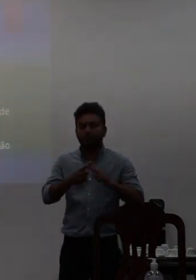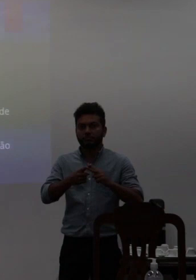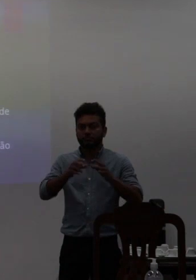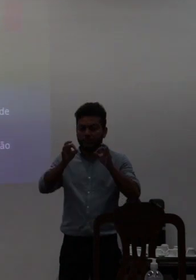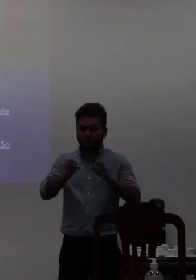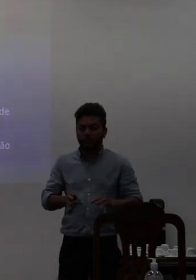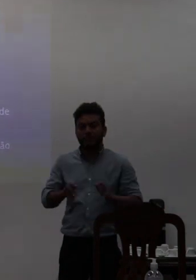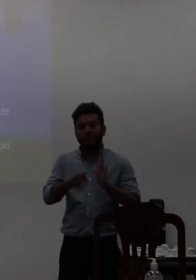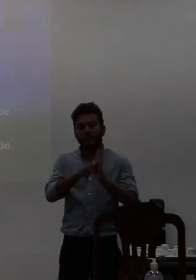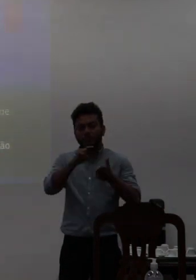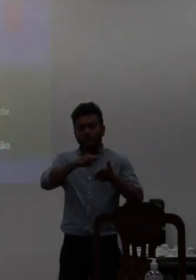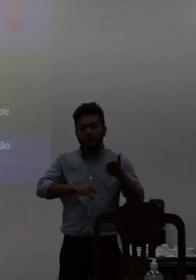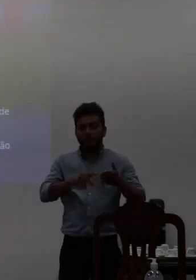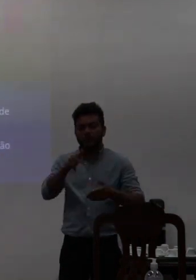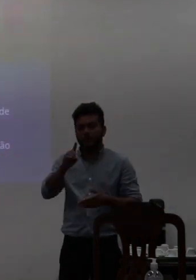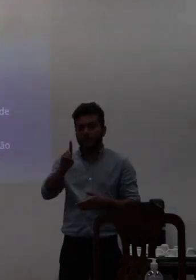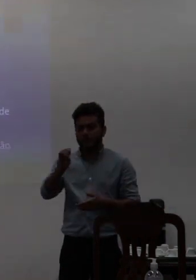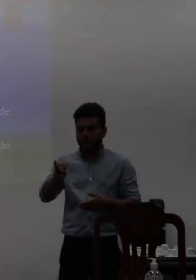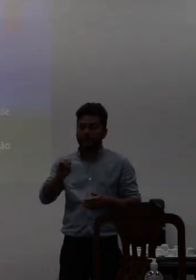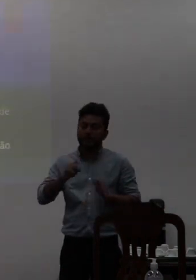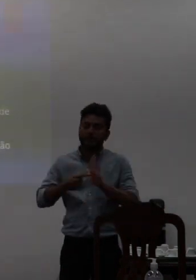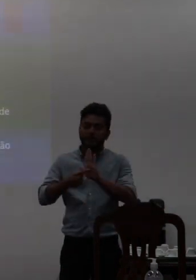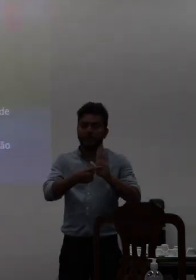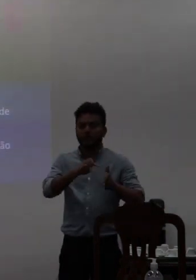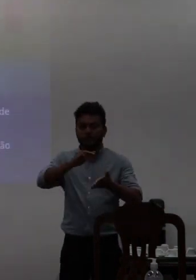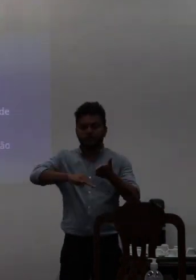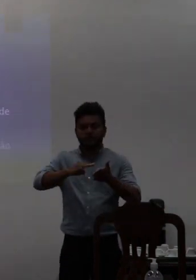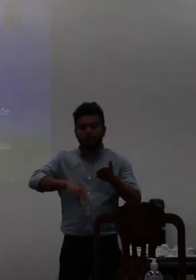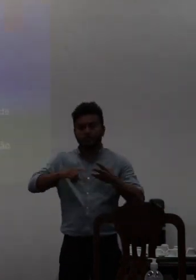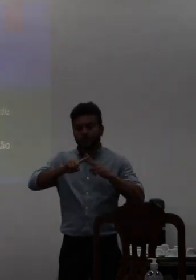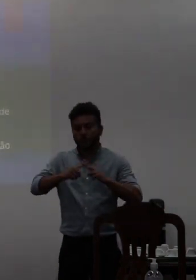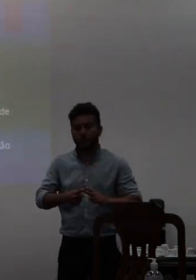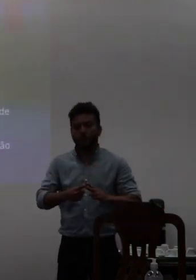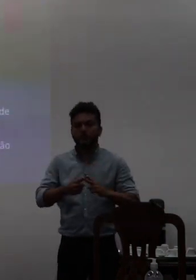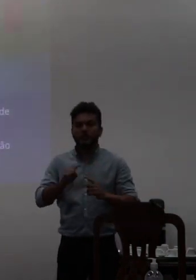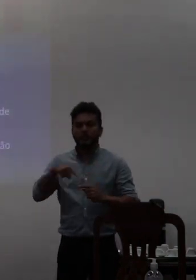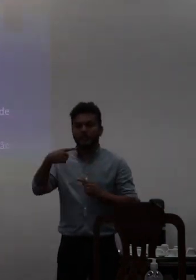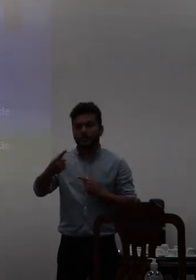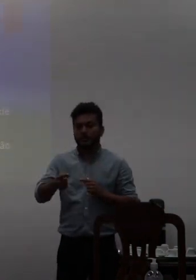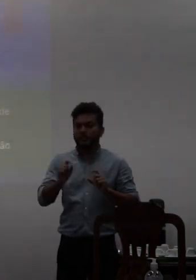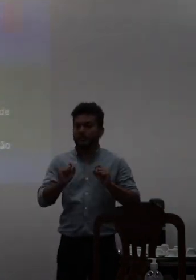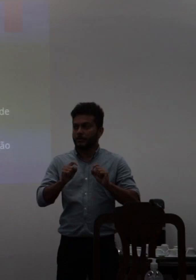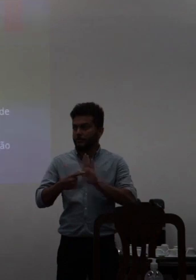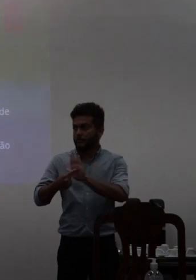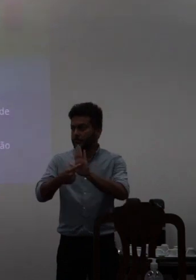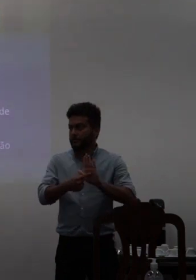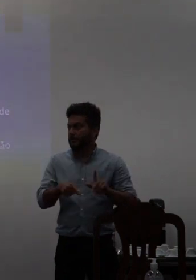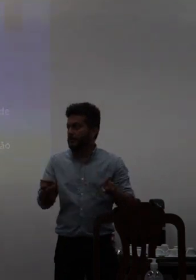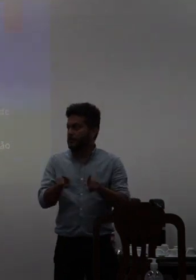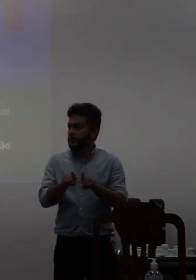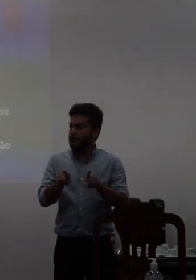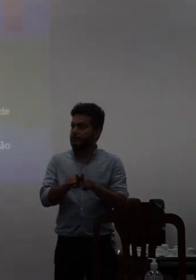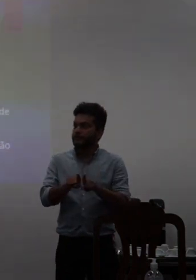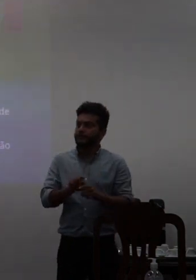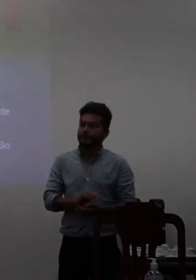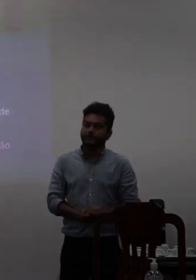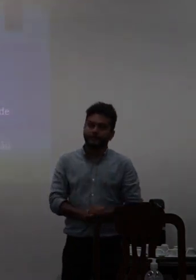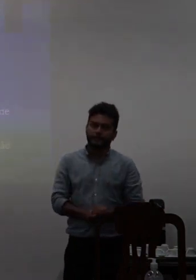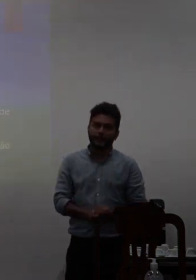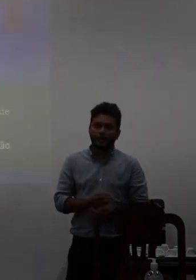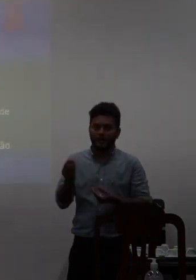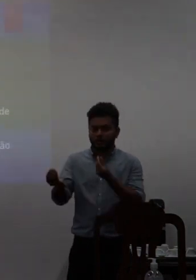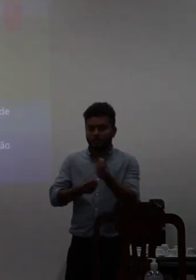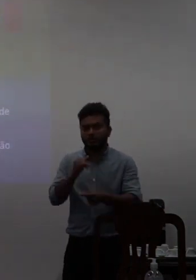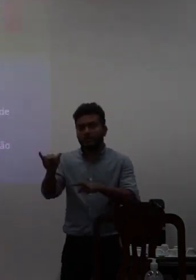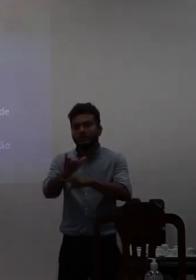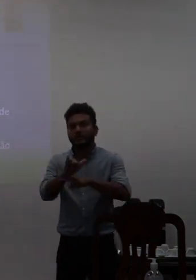PDI apresentou primeiro uma metodologia de revisão e depois posteriormente apresentou aí os